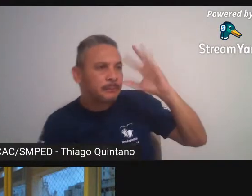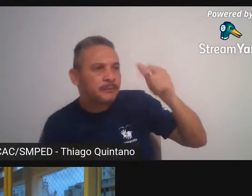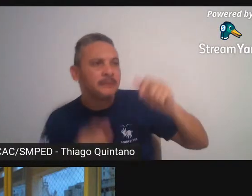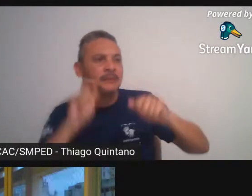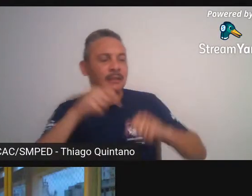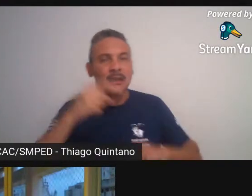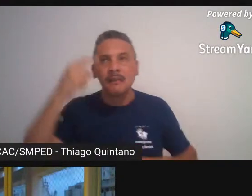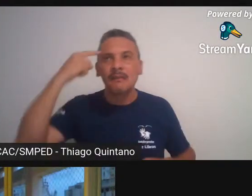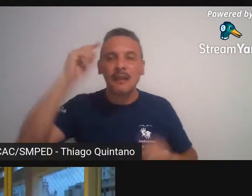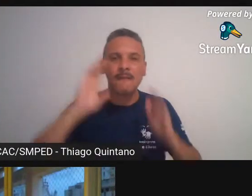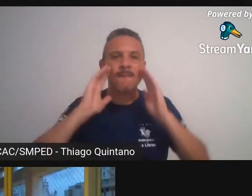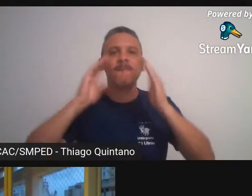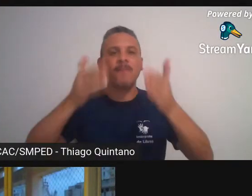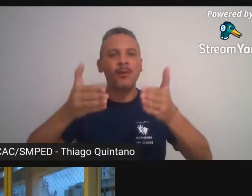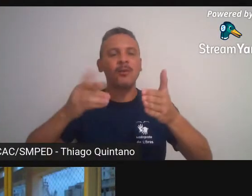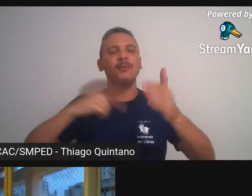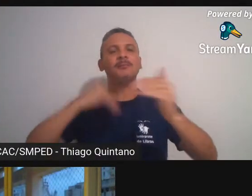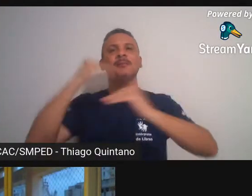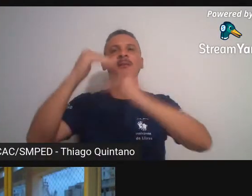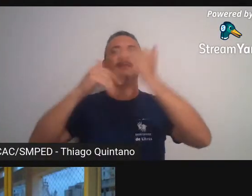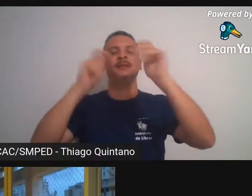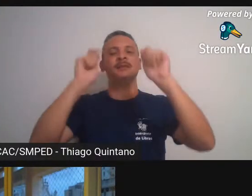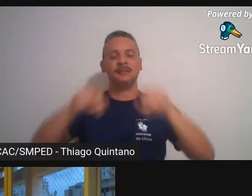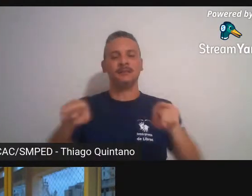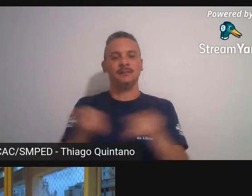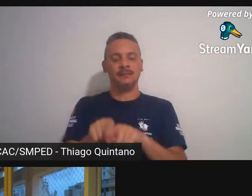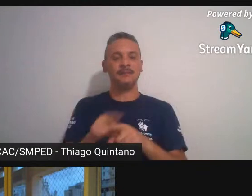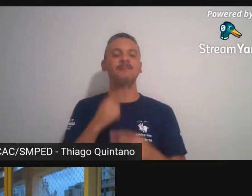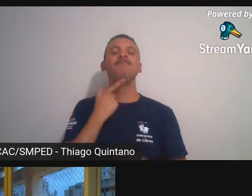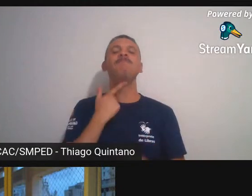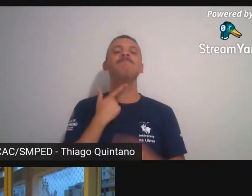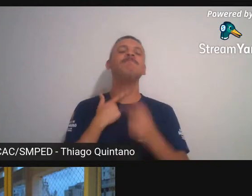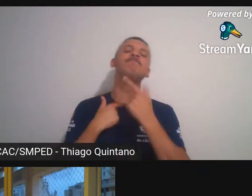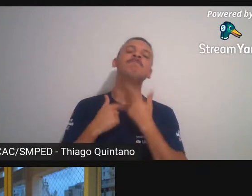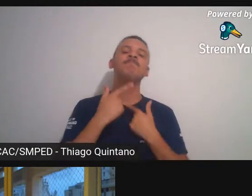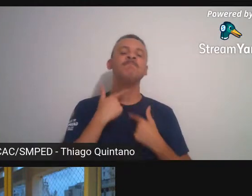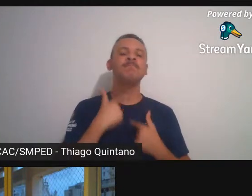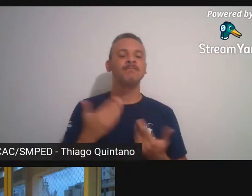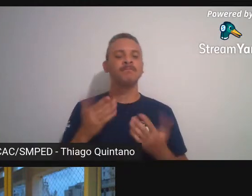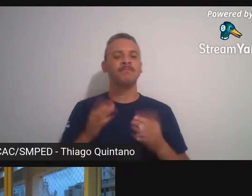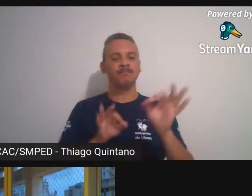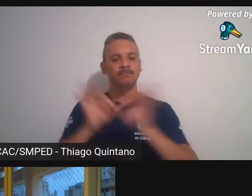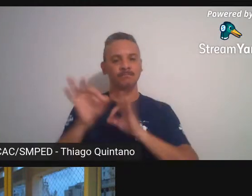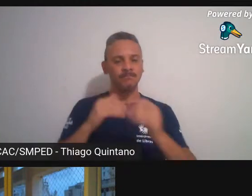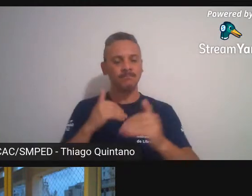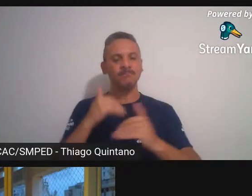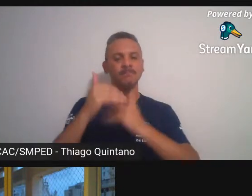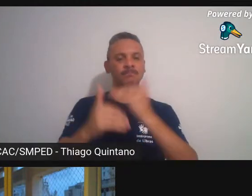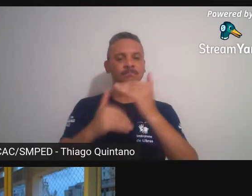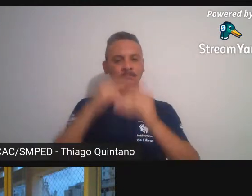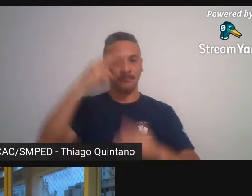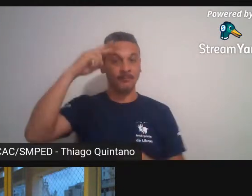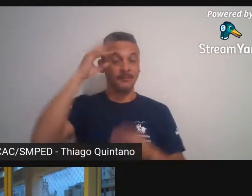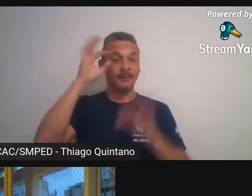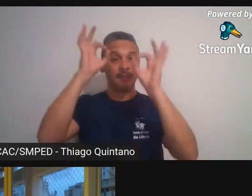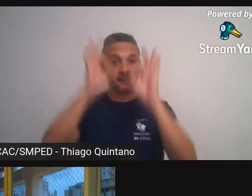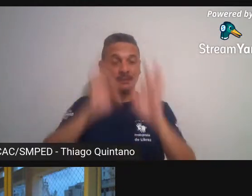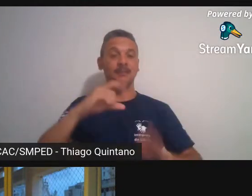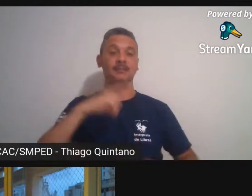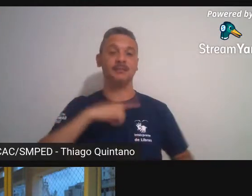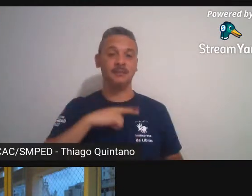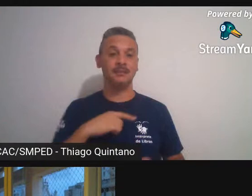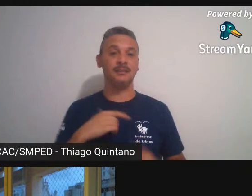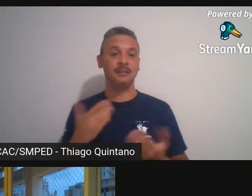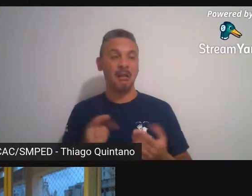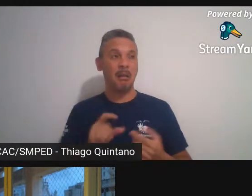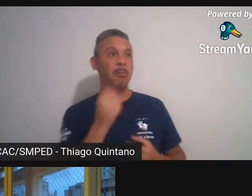com a ideia focada na cabeça e tem muito essa vontade de não estragar a história geral por conta